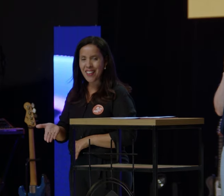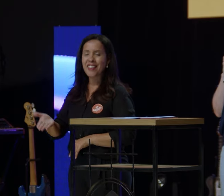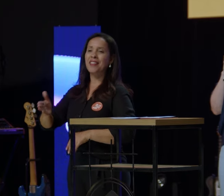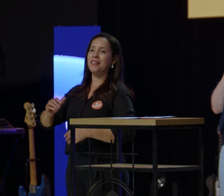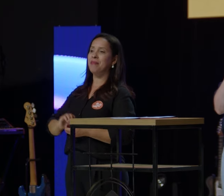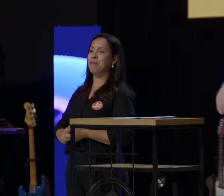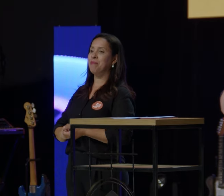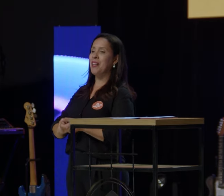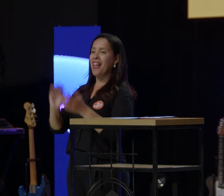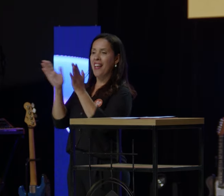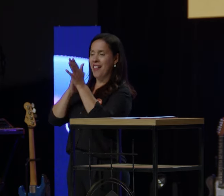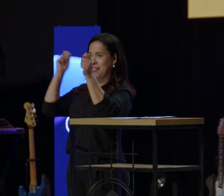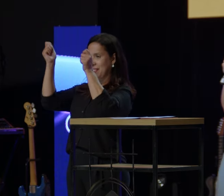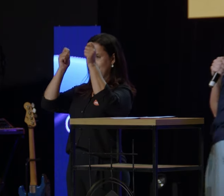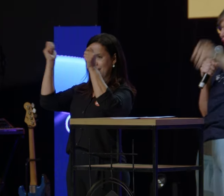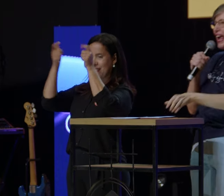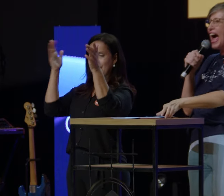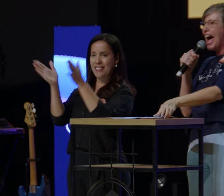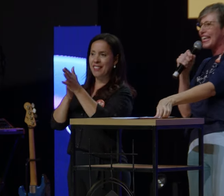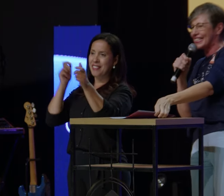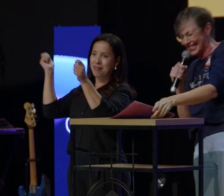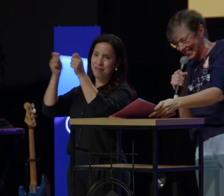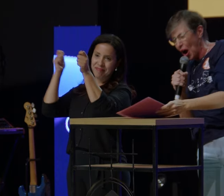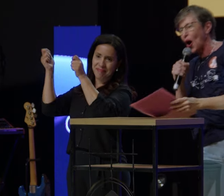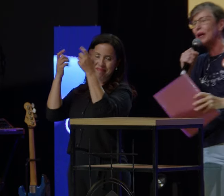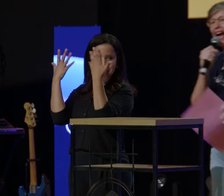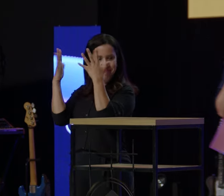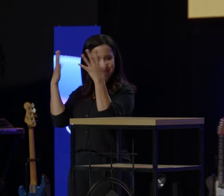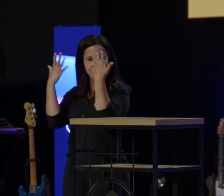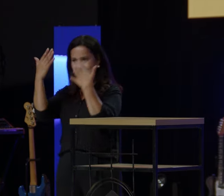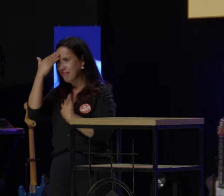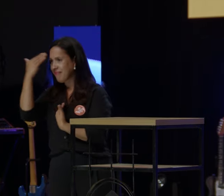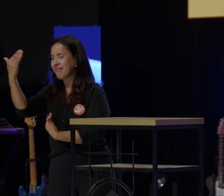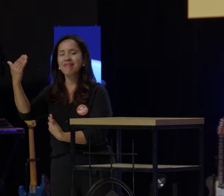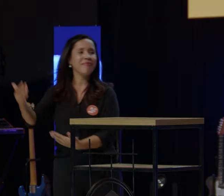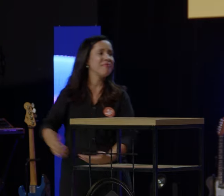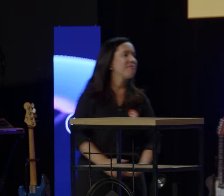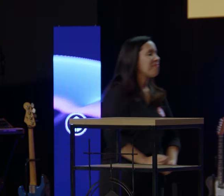Presente. Aleluia! Aleluia! Obrigada, queridos. Agradecimentos. Agradecimentos. Agradecimentos. Obrigado.